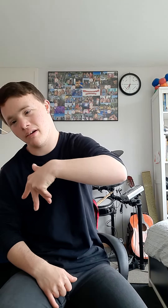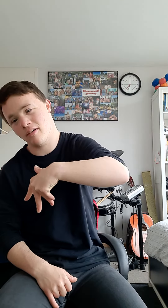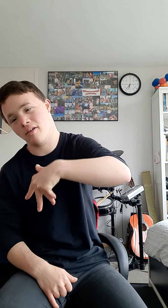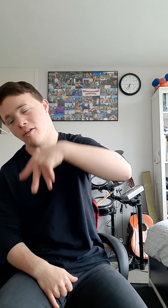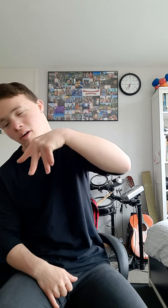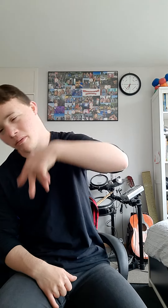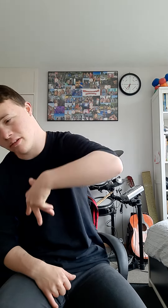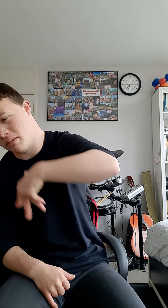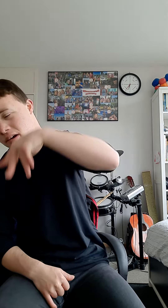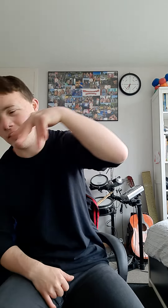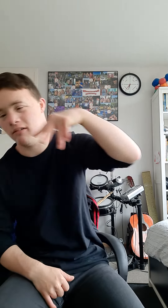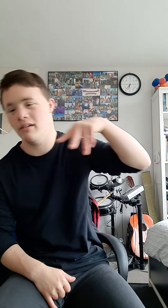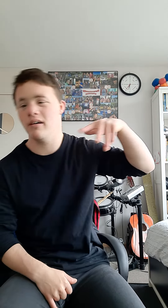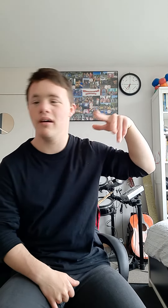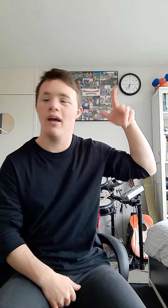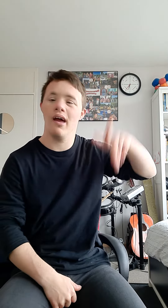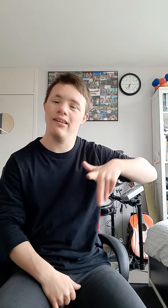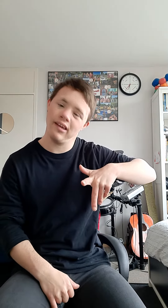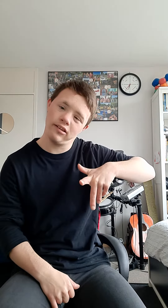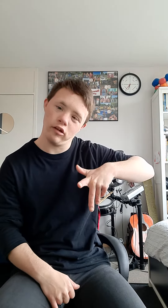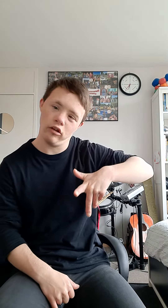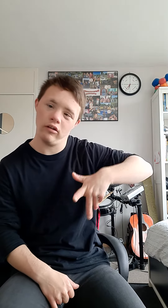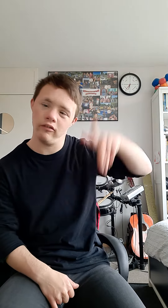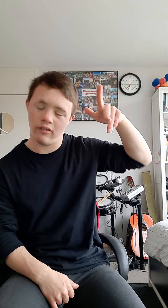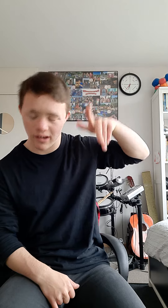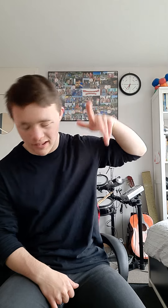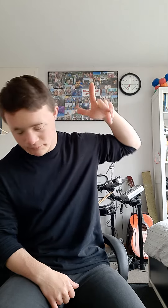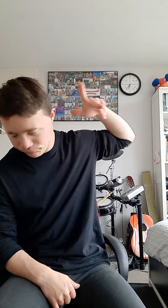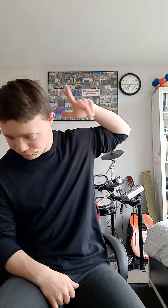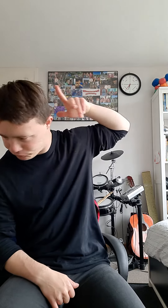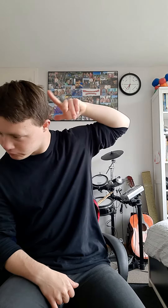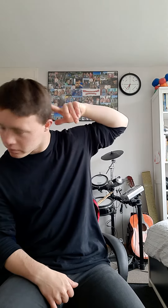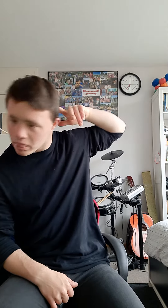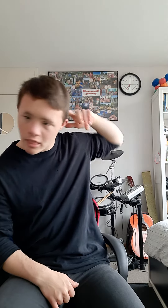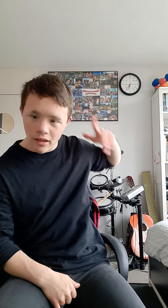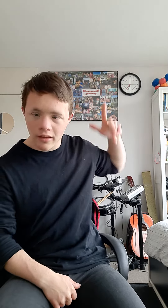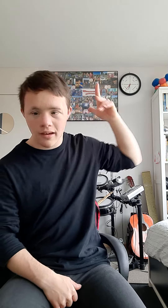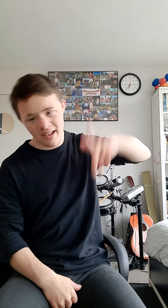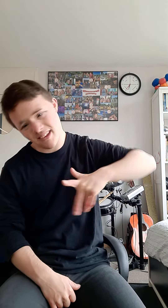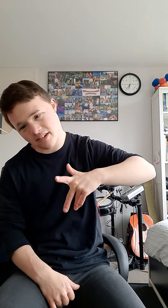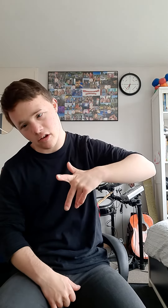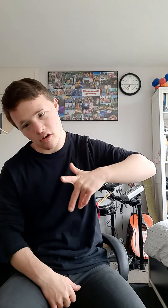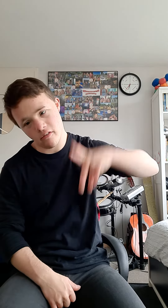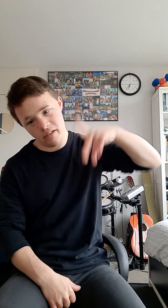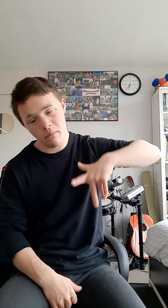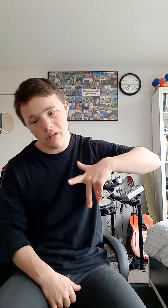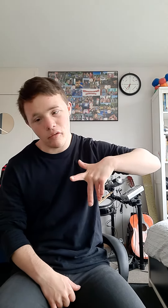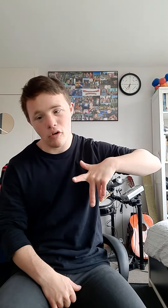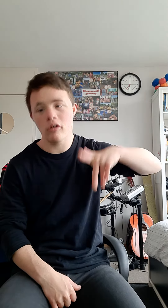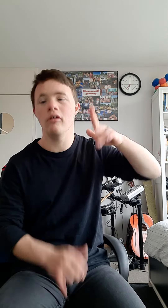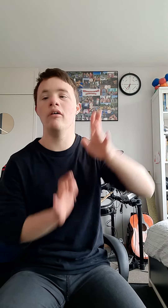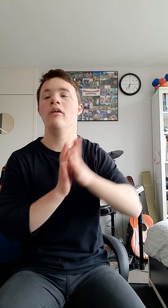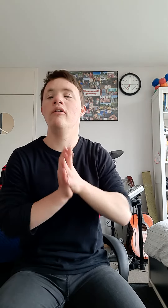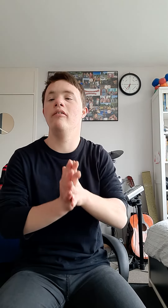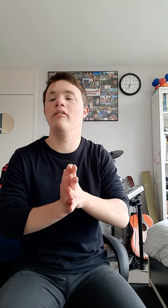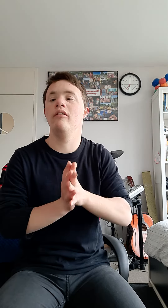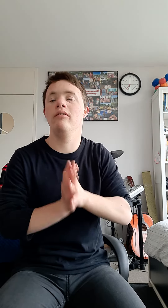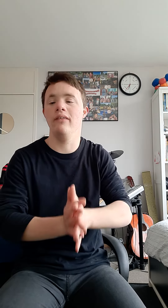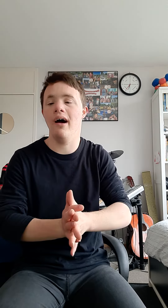gewoon mee op mijn klap. En ik zie jullie. En ik zie jullie. Wil je me niet volgen? Na